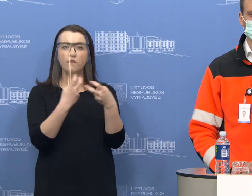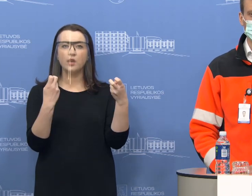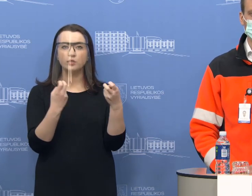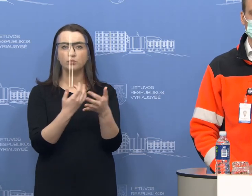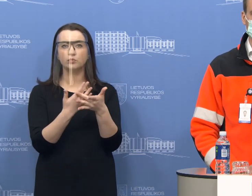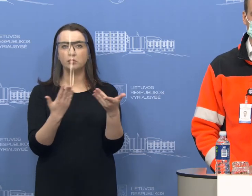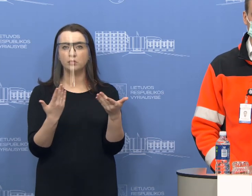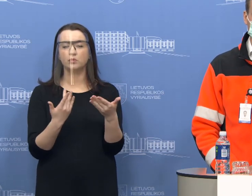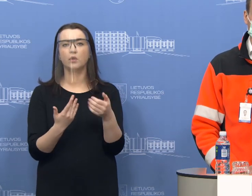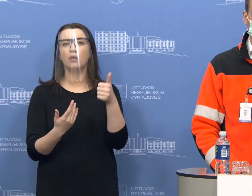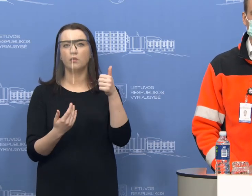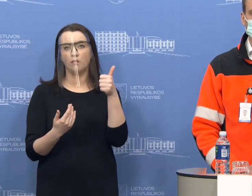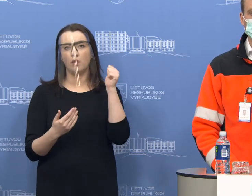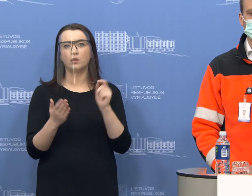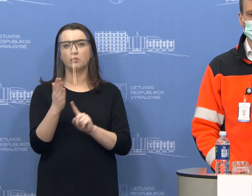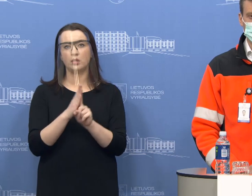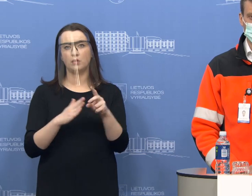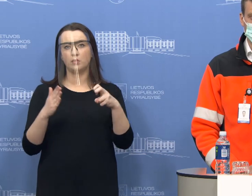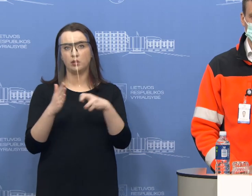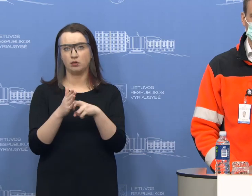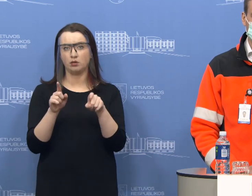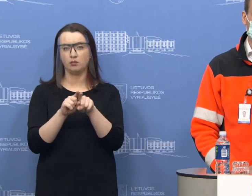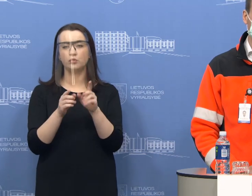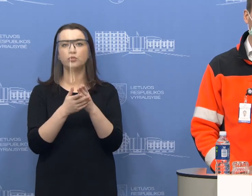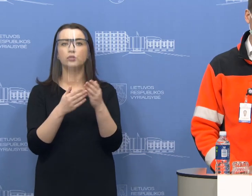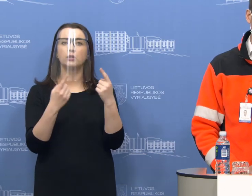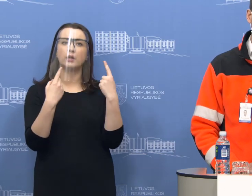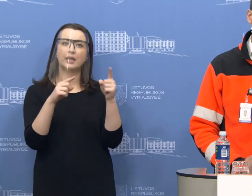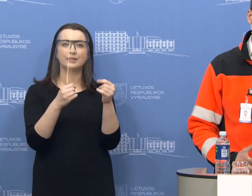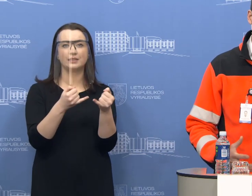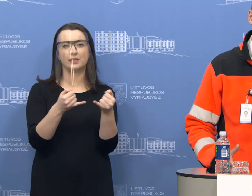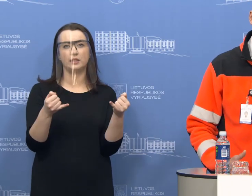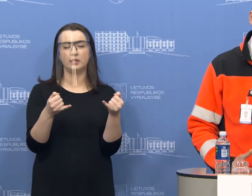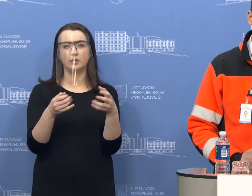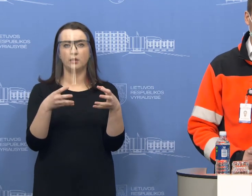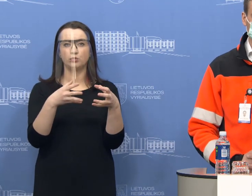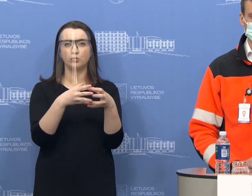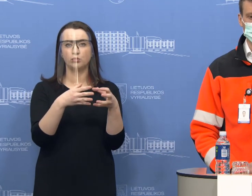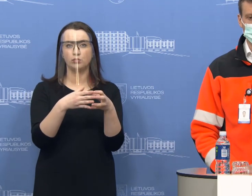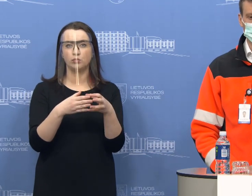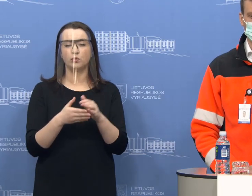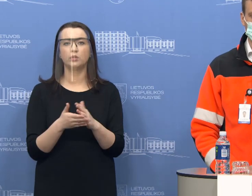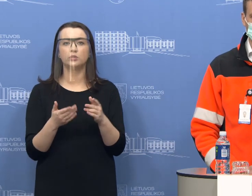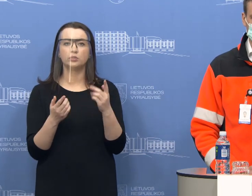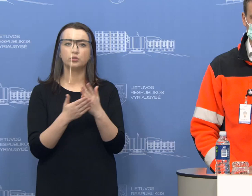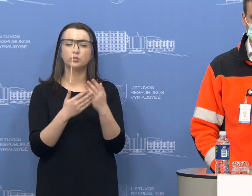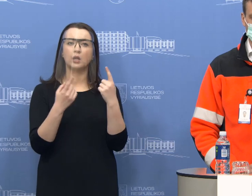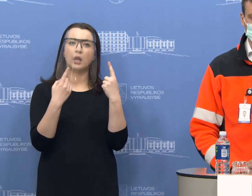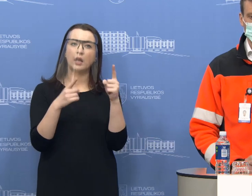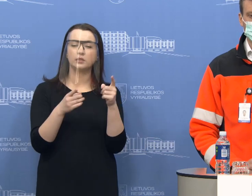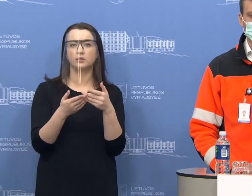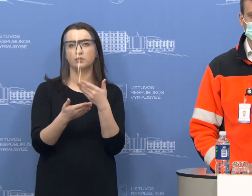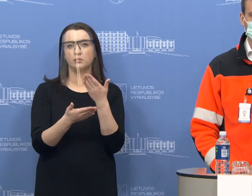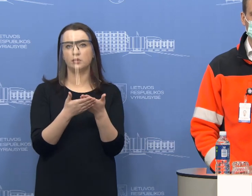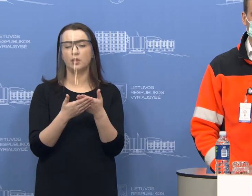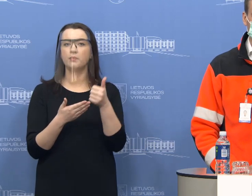visi, kur visi atvykeliai yra. Jie keliauja atskirą liniją su atskirų prisistatymu, kad tai yra viešbučiai.